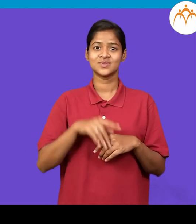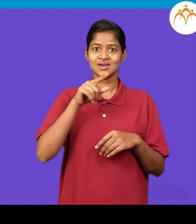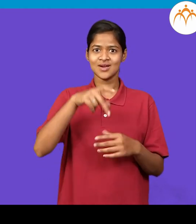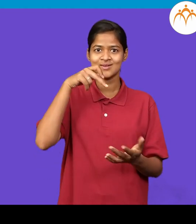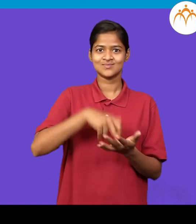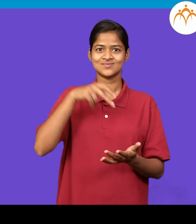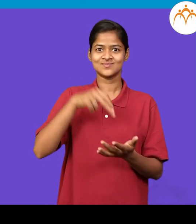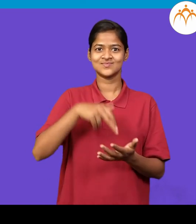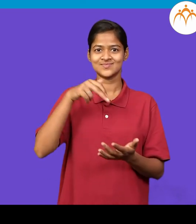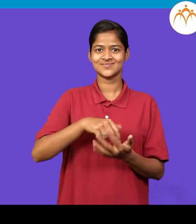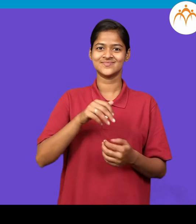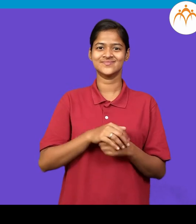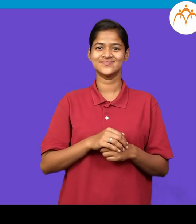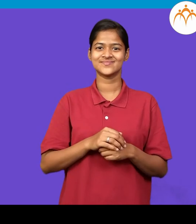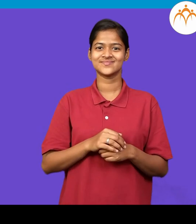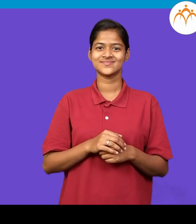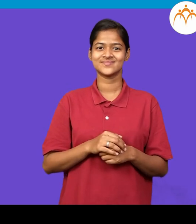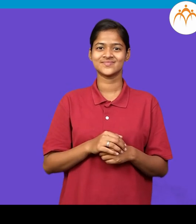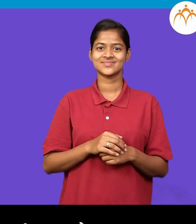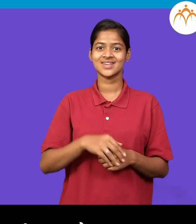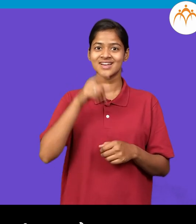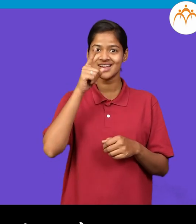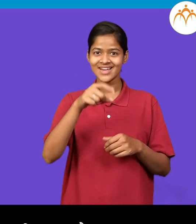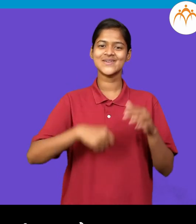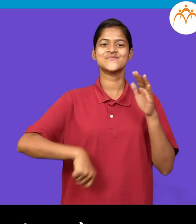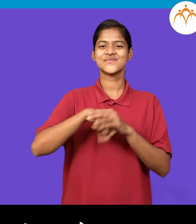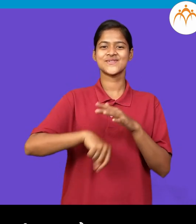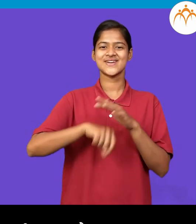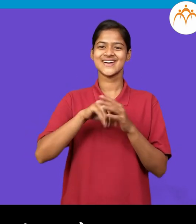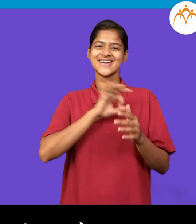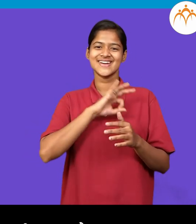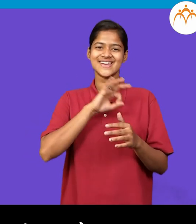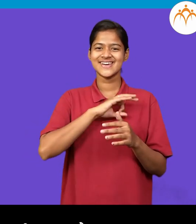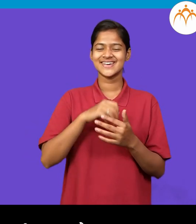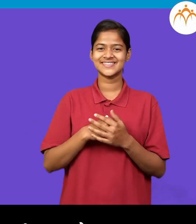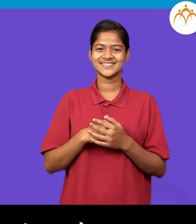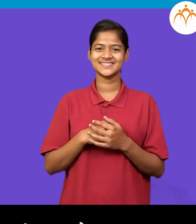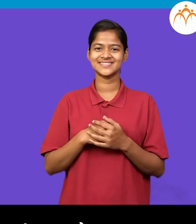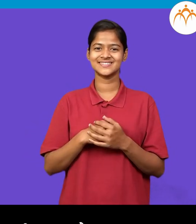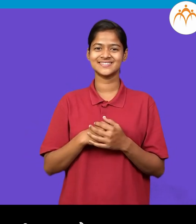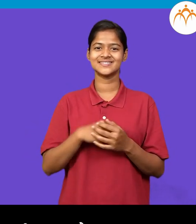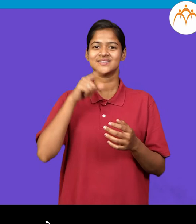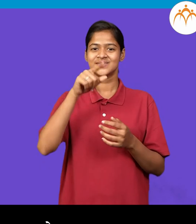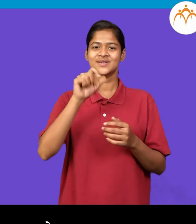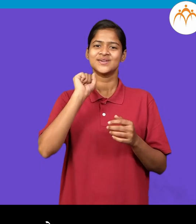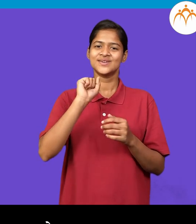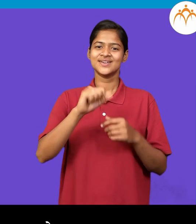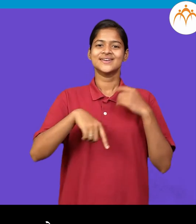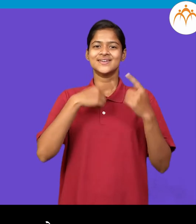लंगडी जोरात घलतो त्याला फुटबॉल खेलायला ही आवडते त्याचा उद्या